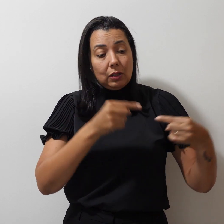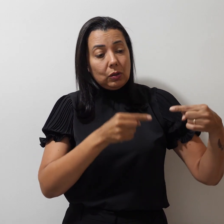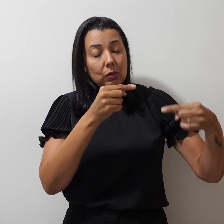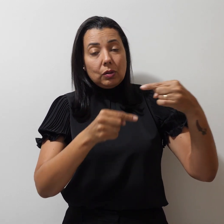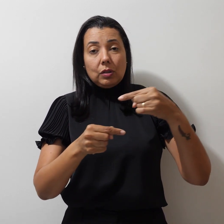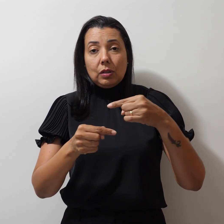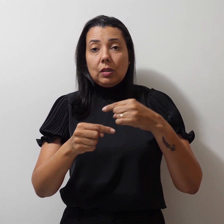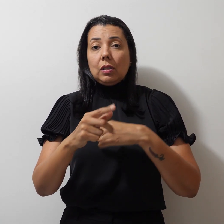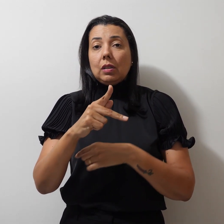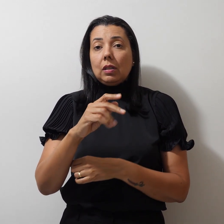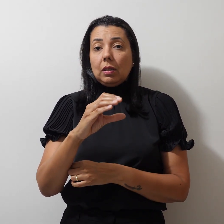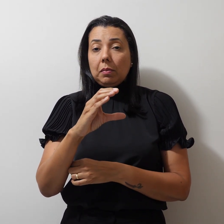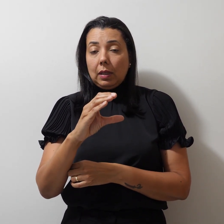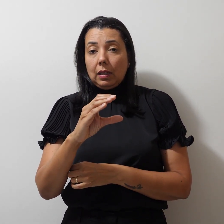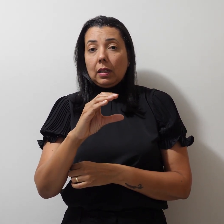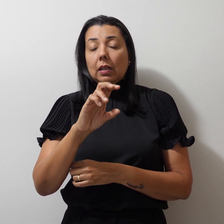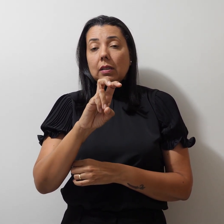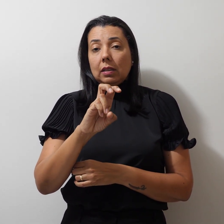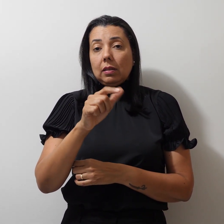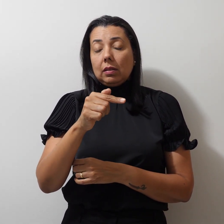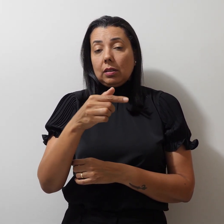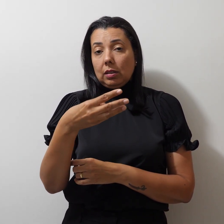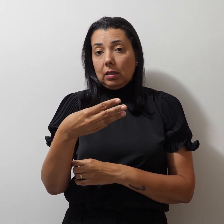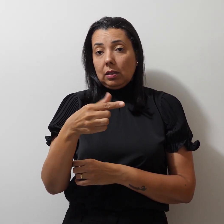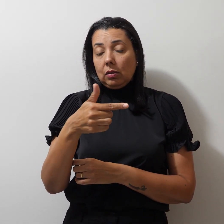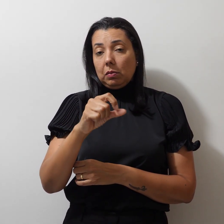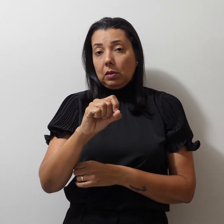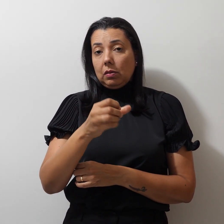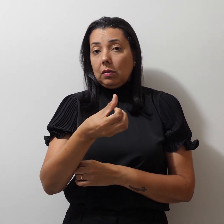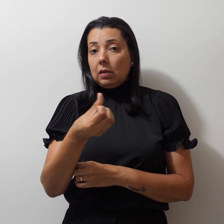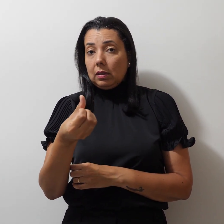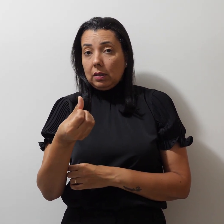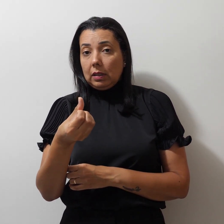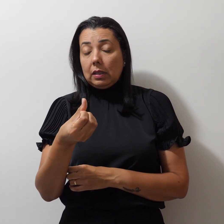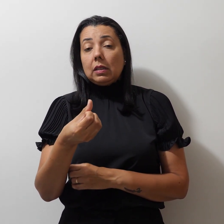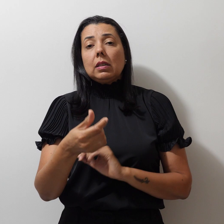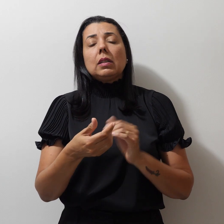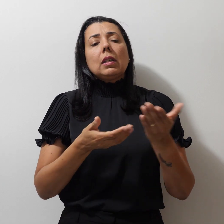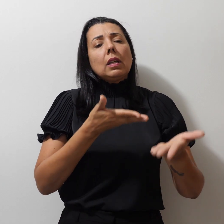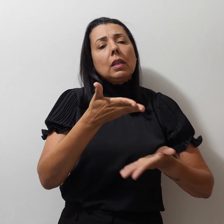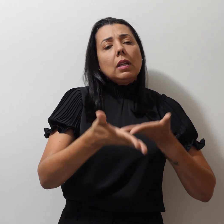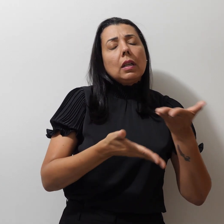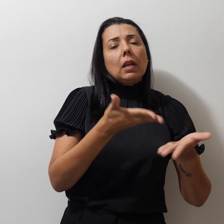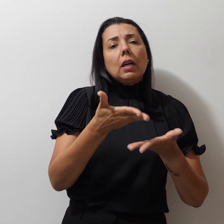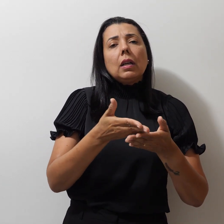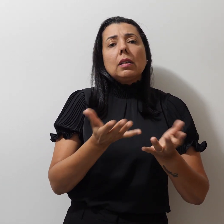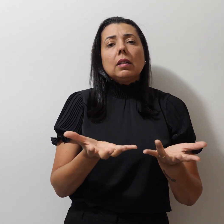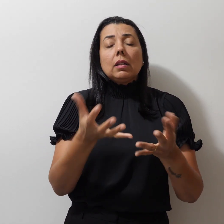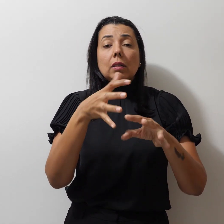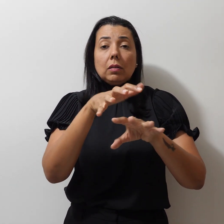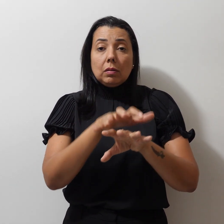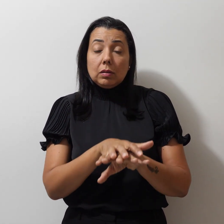PEC 573-2006, que trata da inclusão como